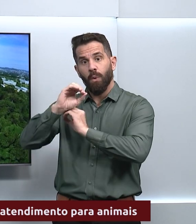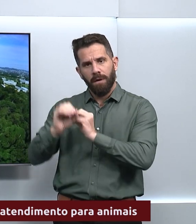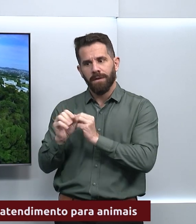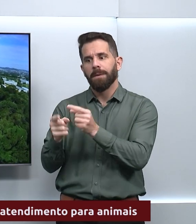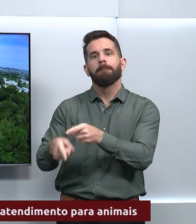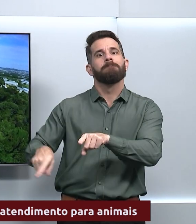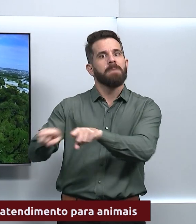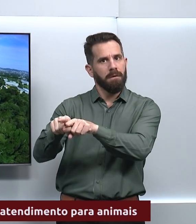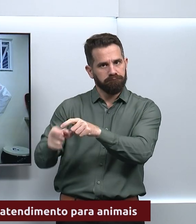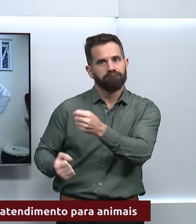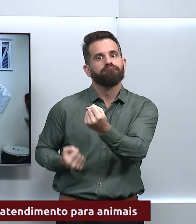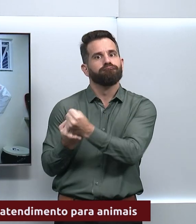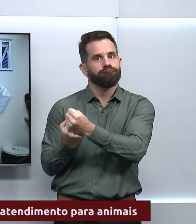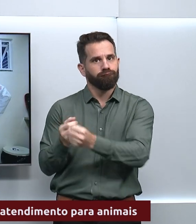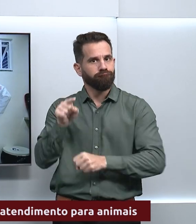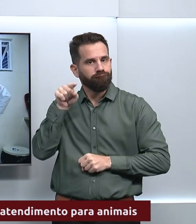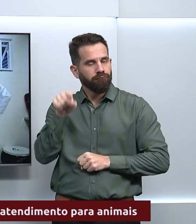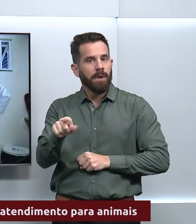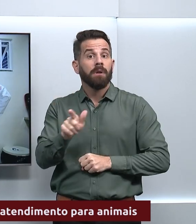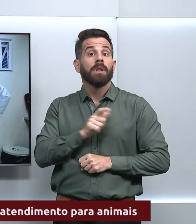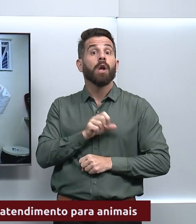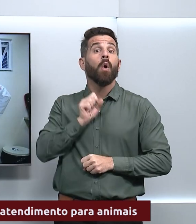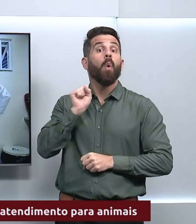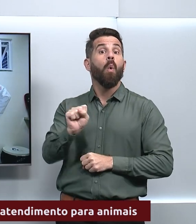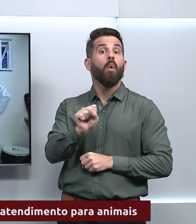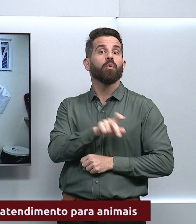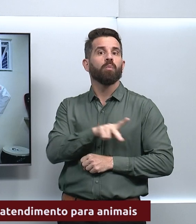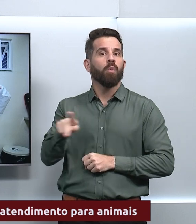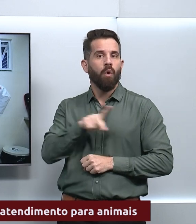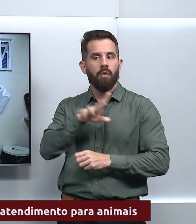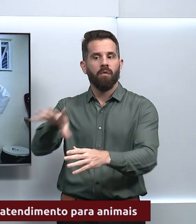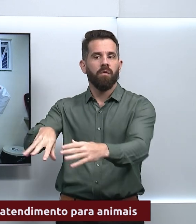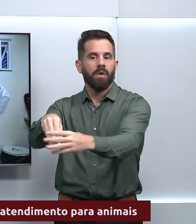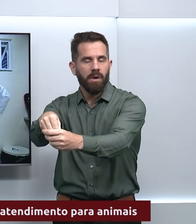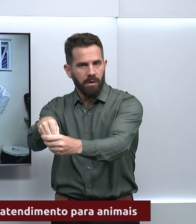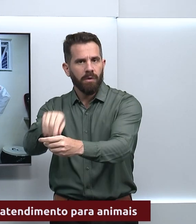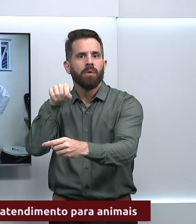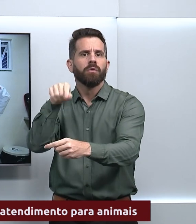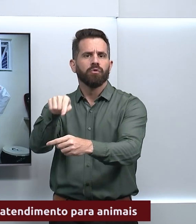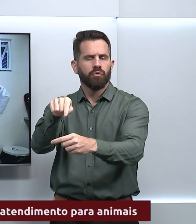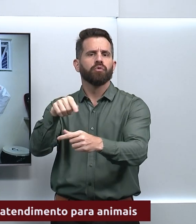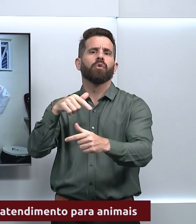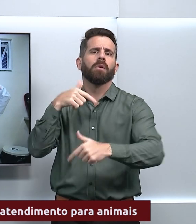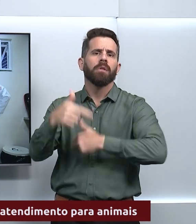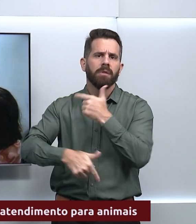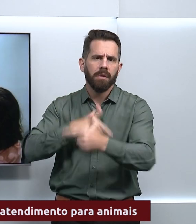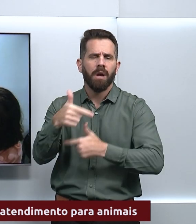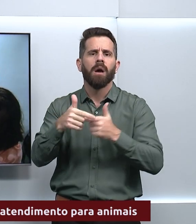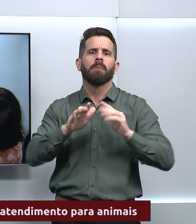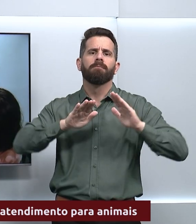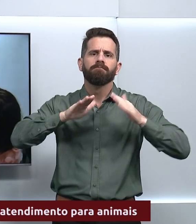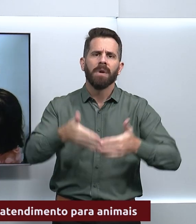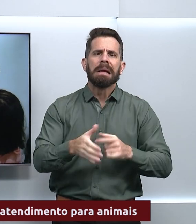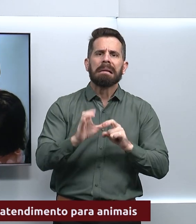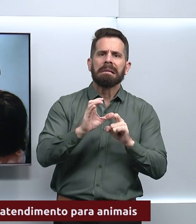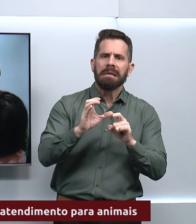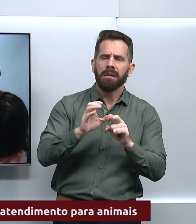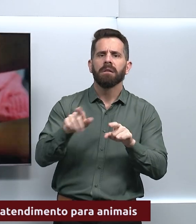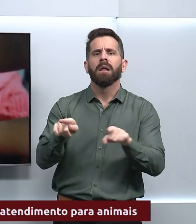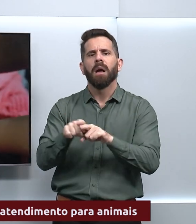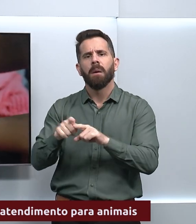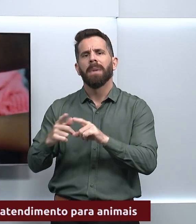ação e mantém na unidade oito professores especialistas em clínica e cirurgia veterinária, além de promover